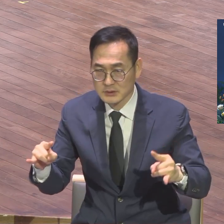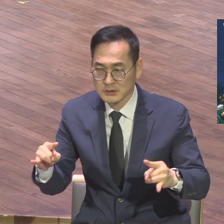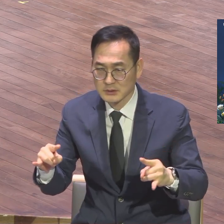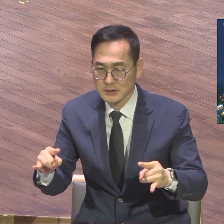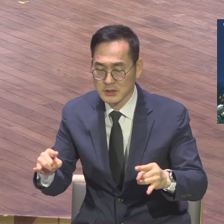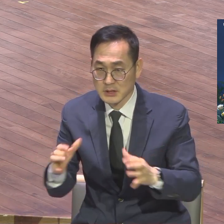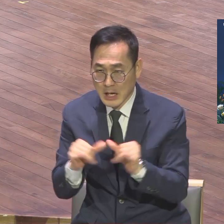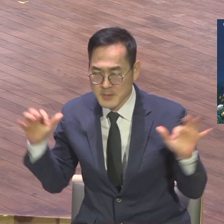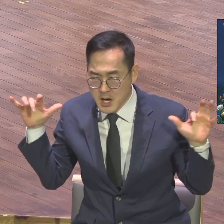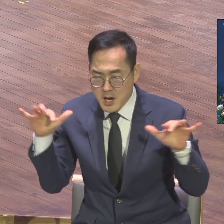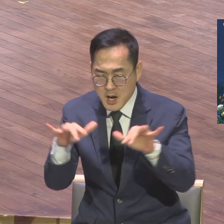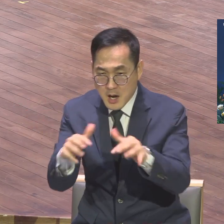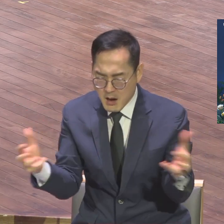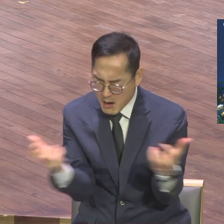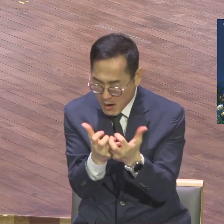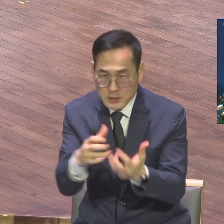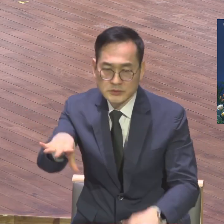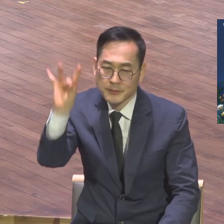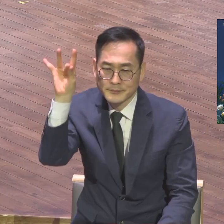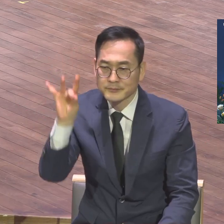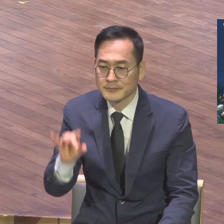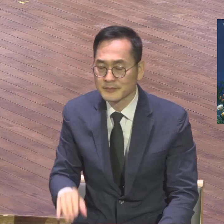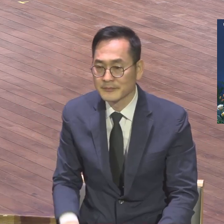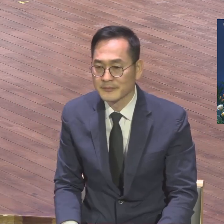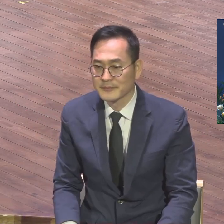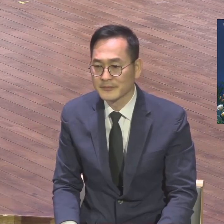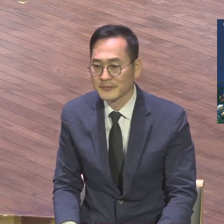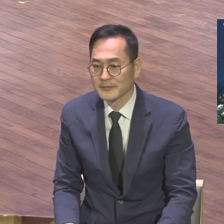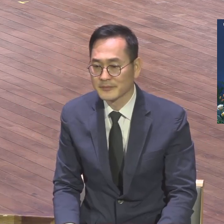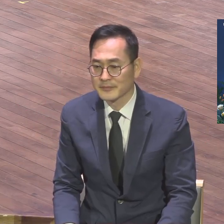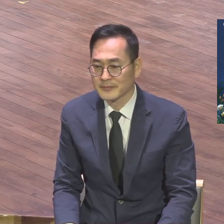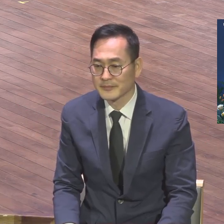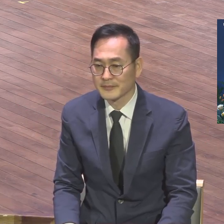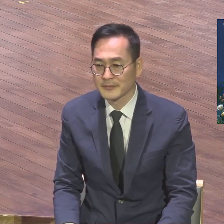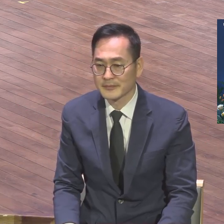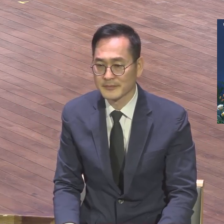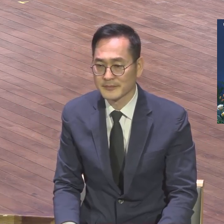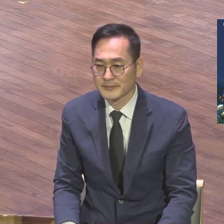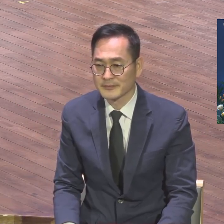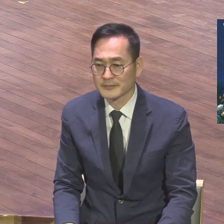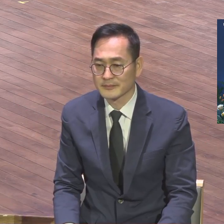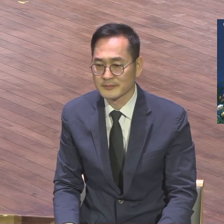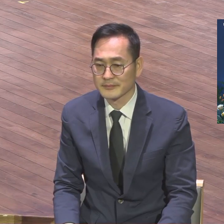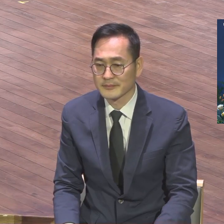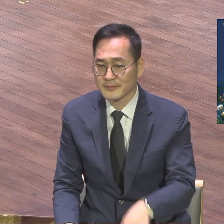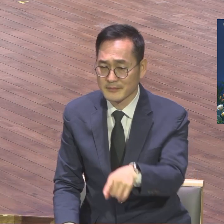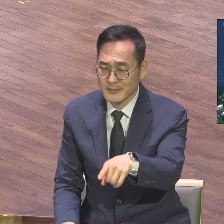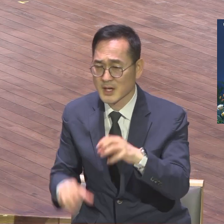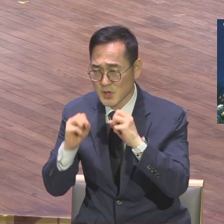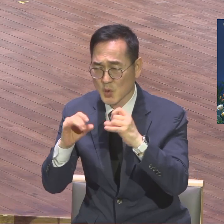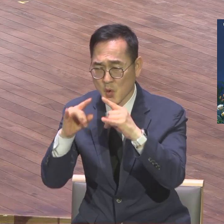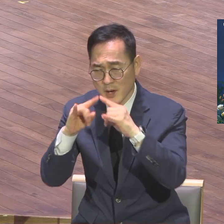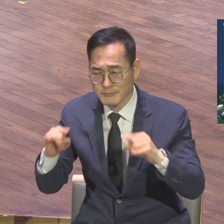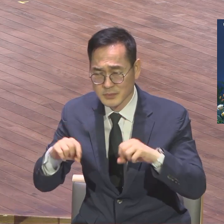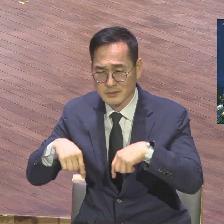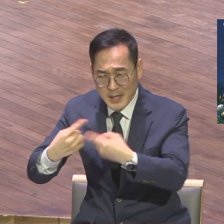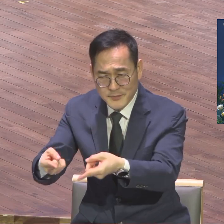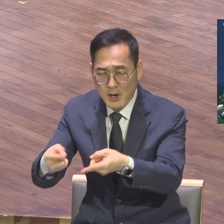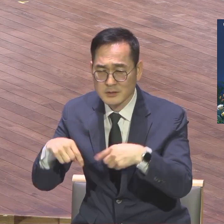없어요. 가장 캠프에 많이 참여하면서 그야말로 만국을 기업으로 얻는 영적 분위기로